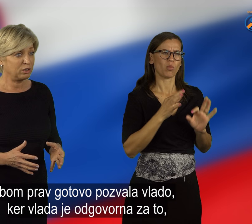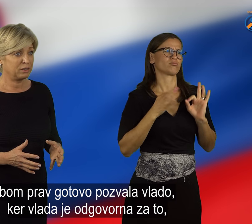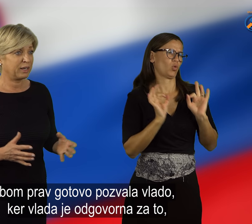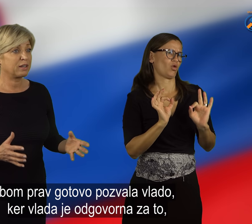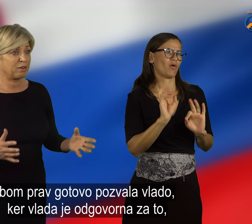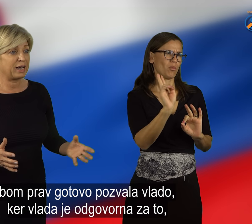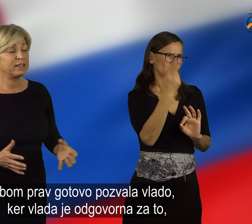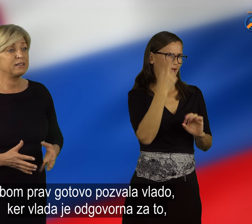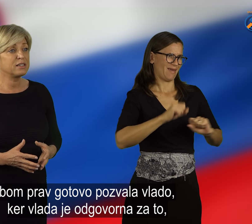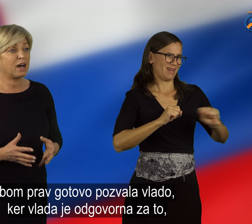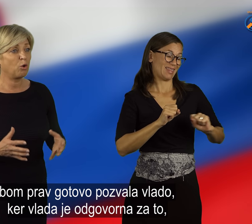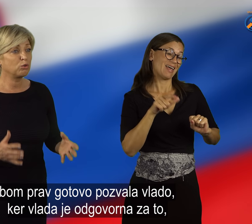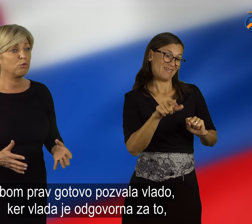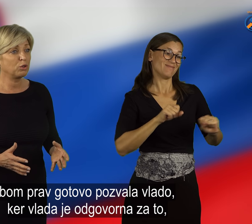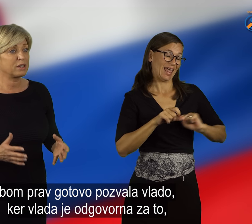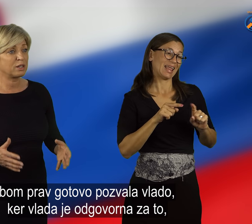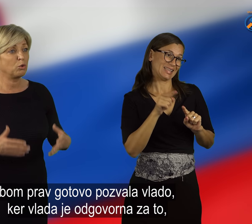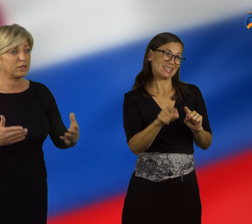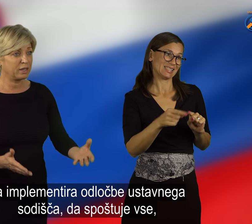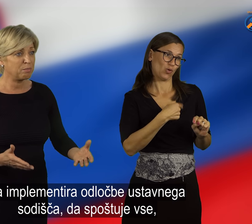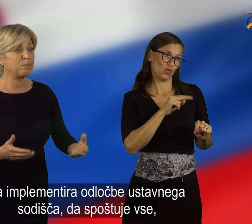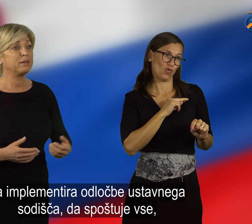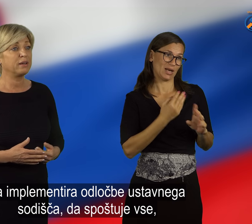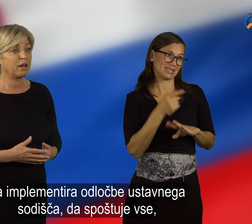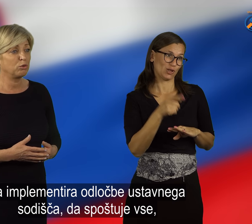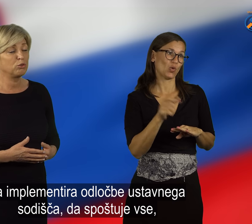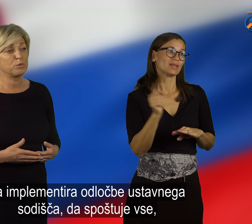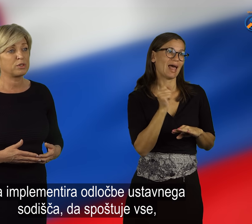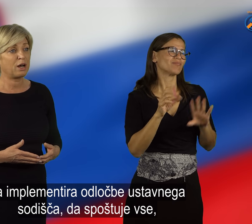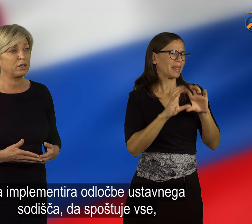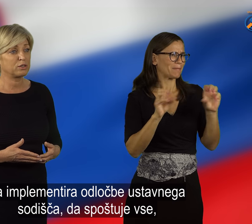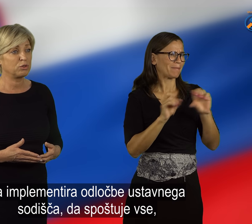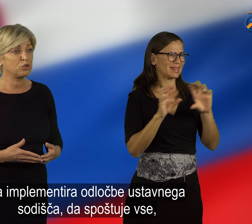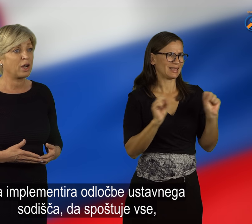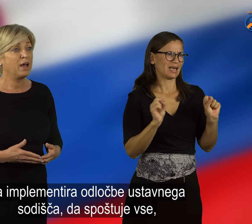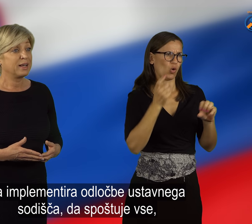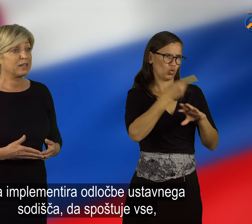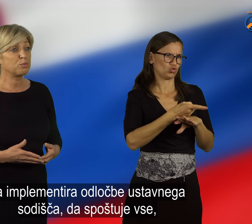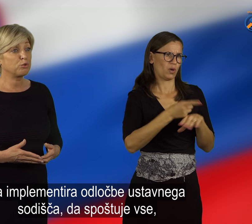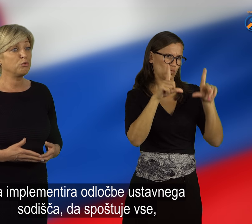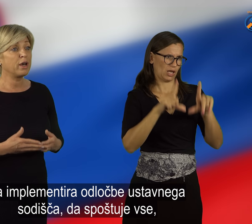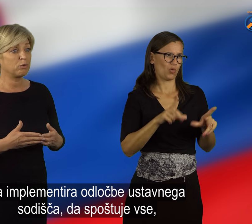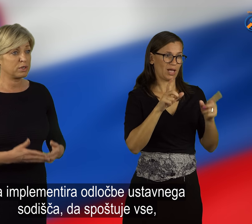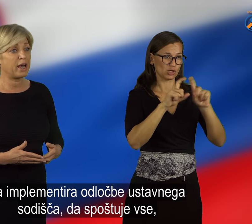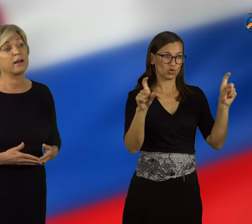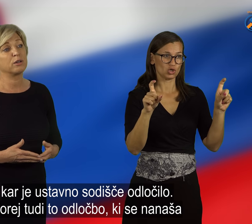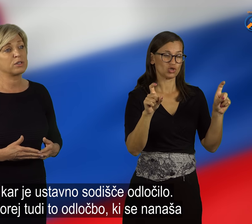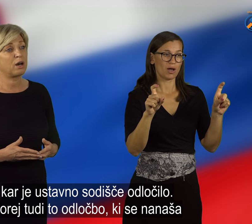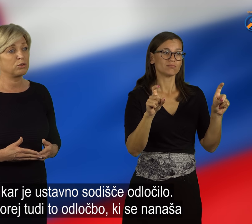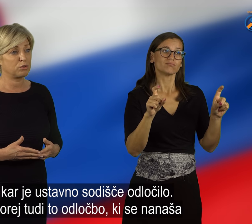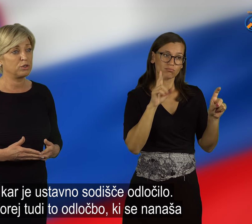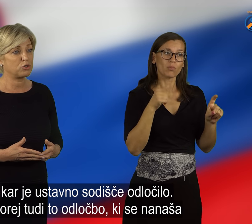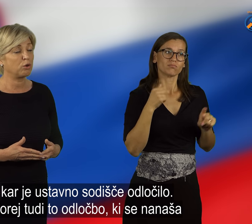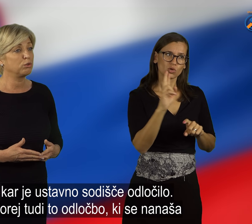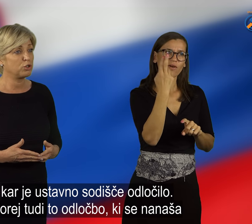vlado, ker vlada je tista, odgovorna za to, da implementira odločbe ustavnega sodišča, da spoštuje vse, kar je